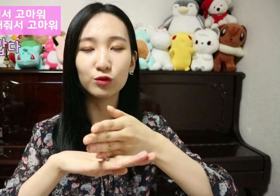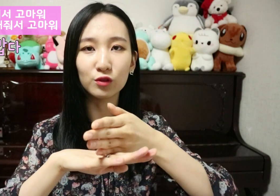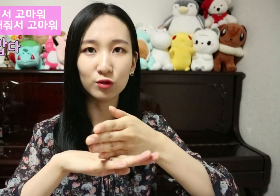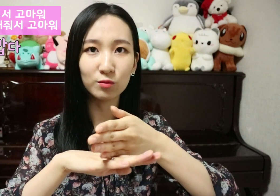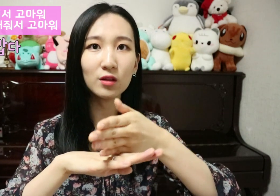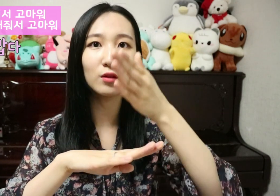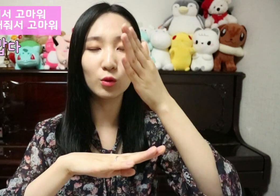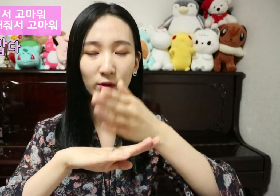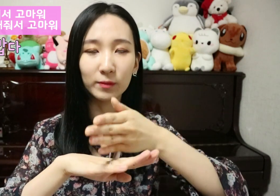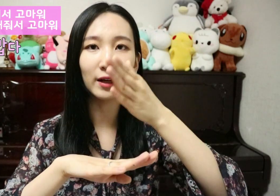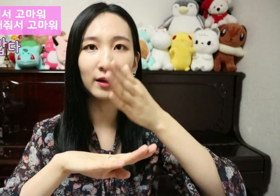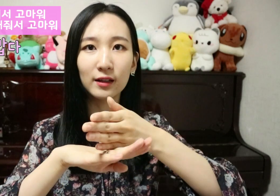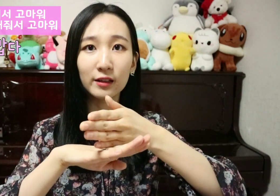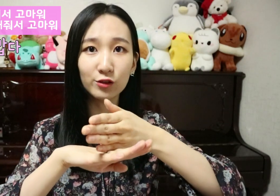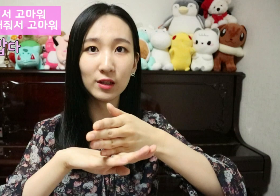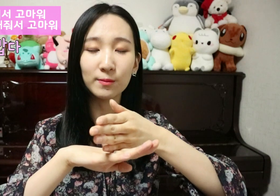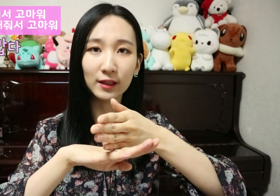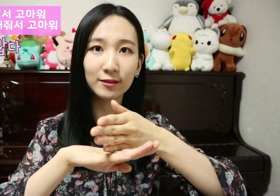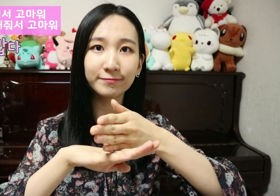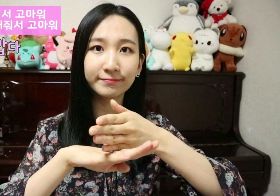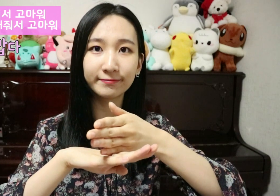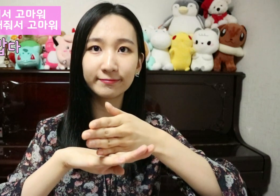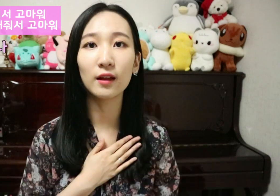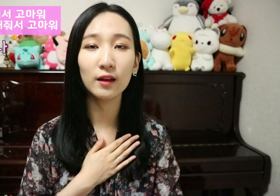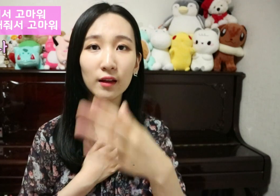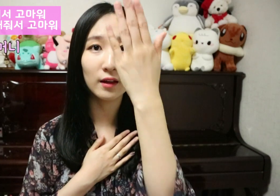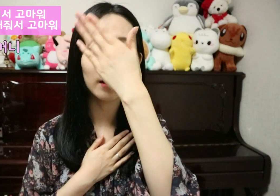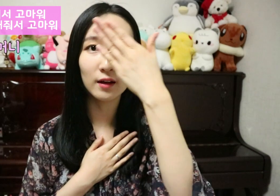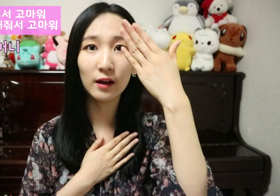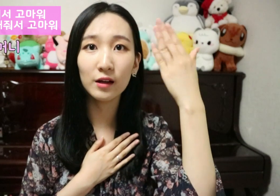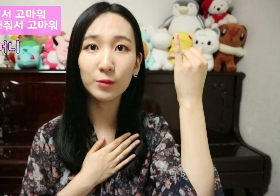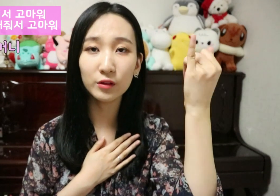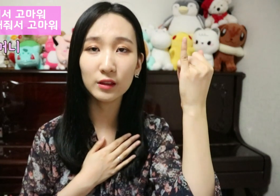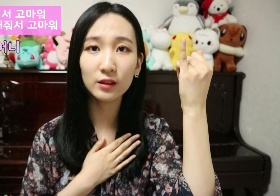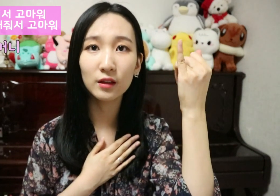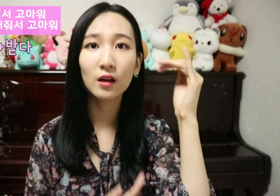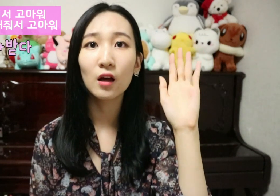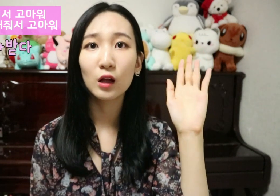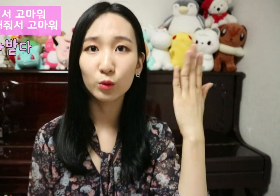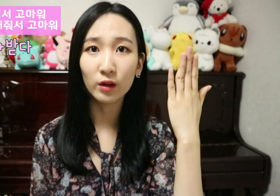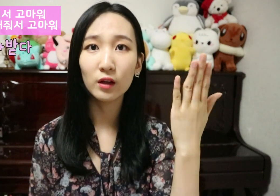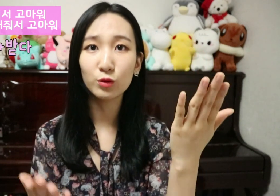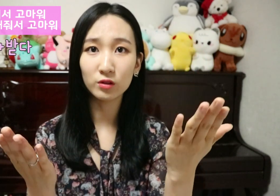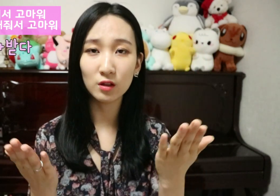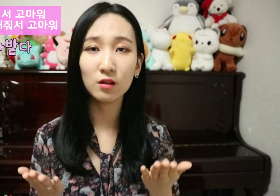두드려주면 고맙다 라는 소화입니다 내 할머니 돼줘서